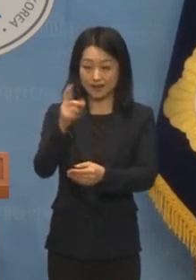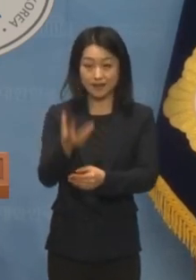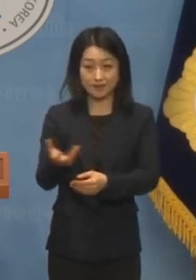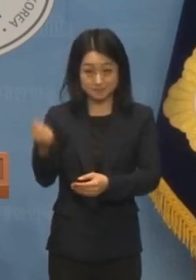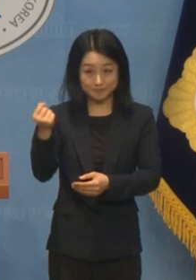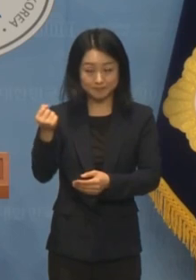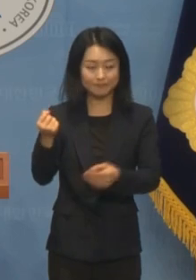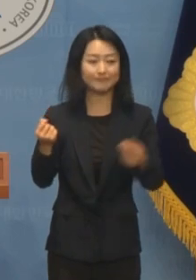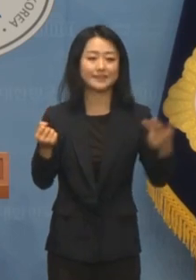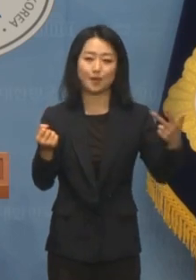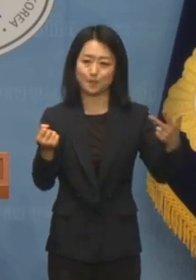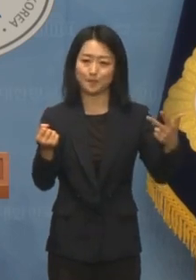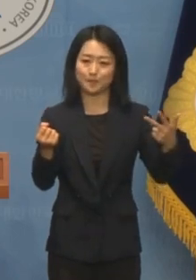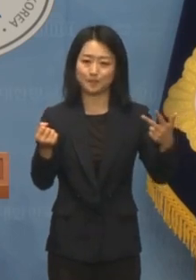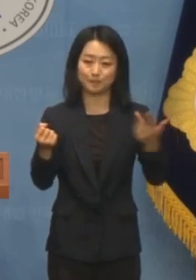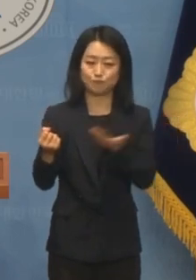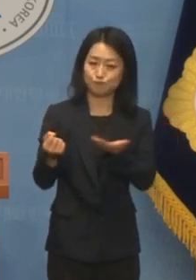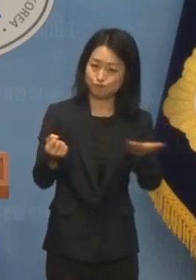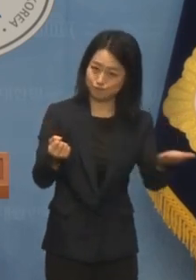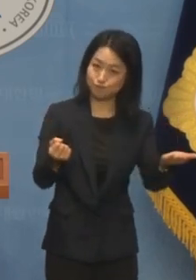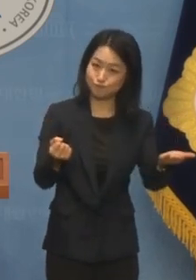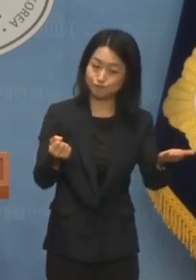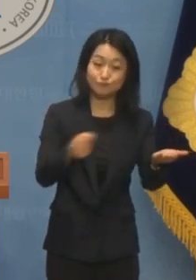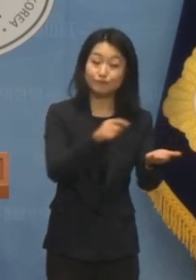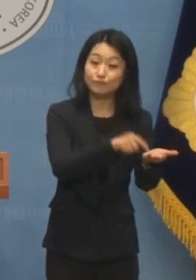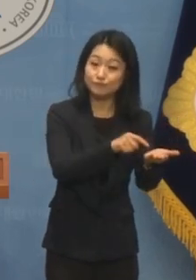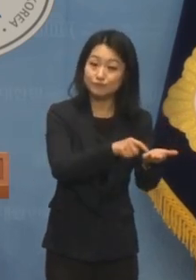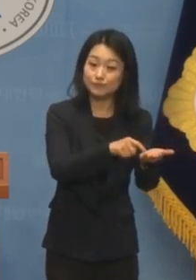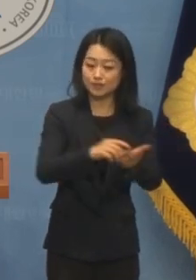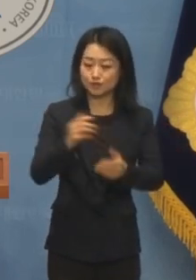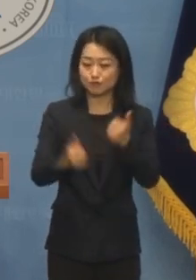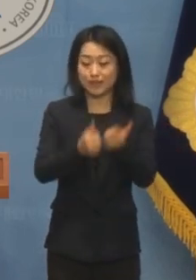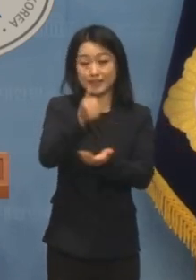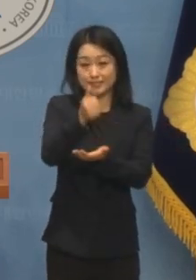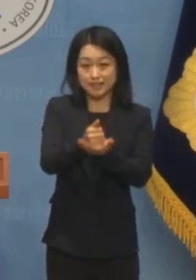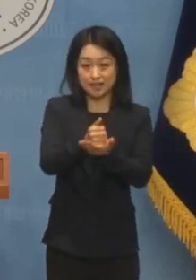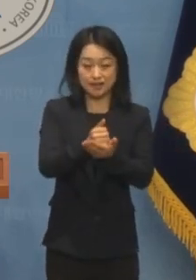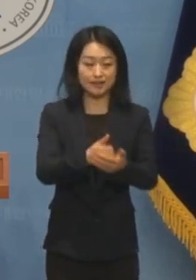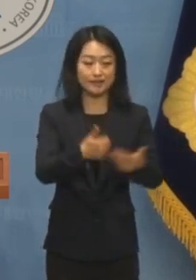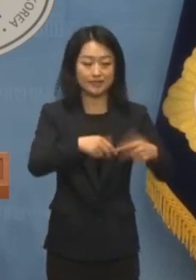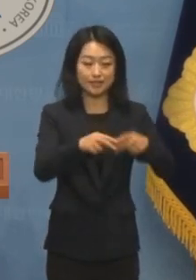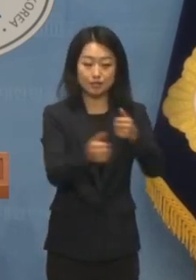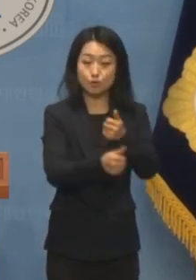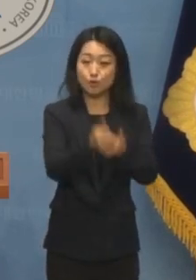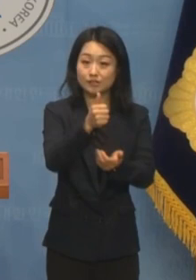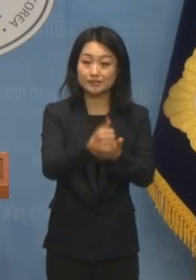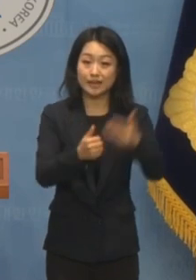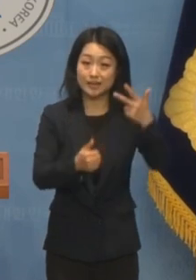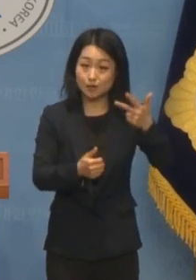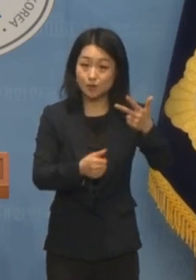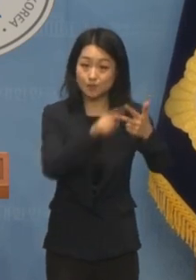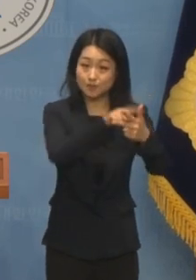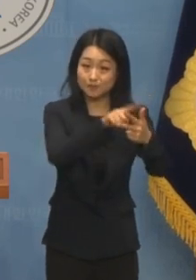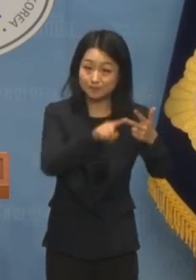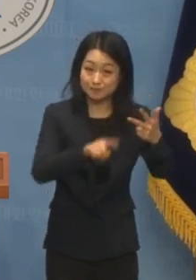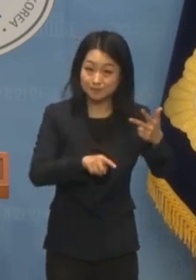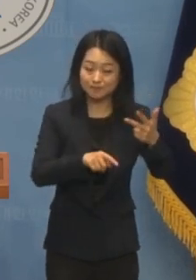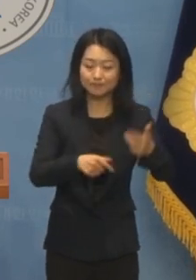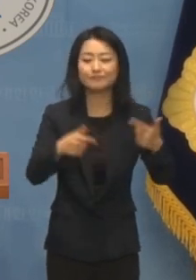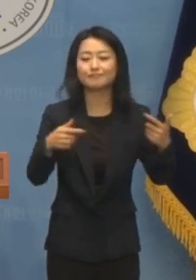국회의장실에선 나머지 7곳 상임위원장 선출을 위해선 여야의 협의가 더 필요하다.